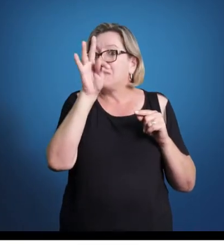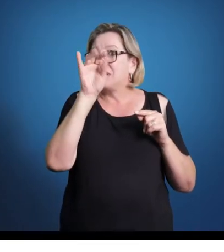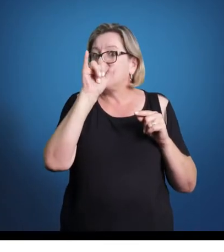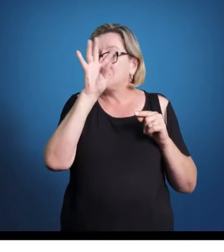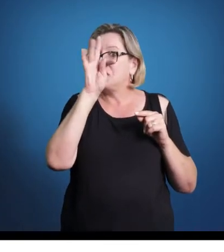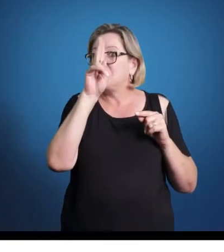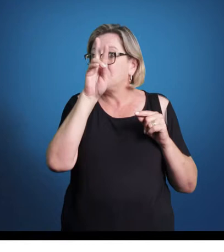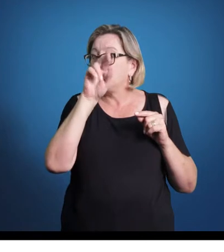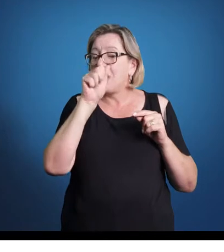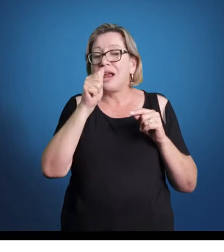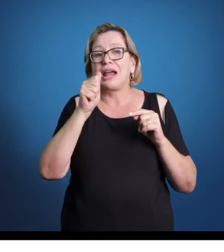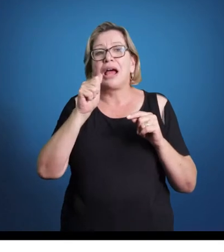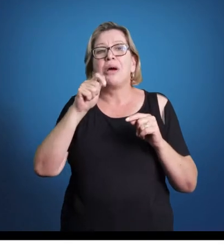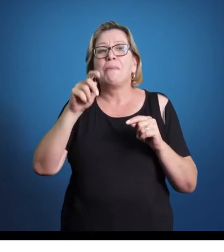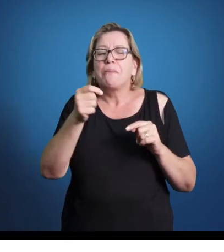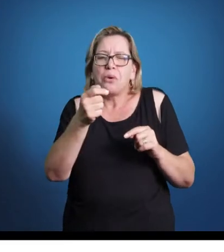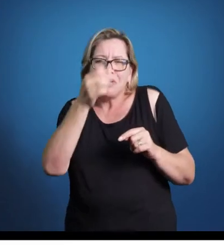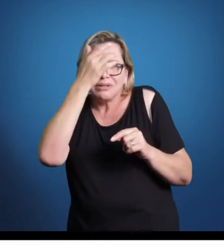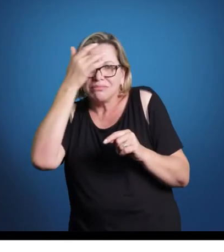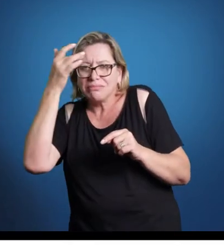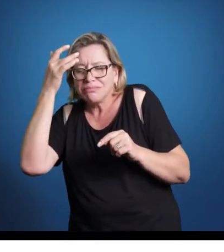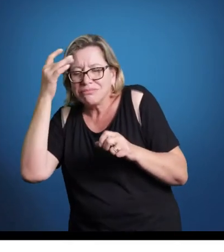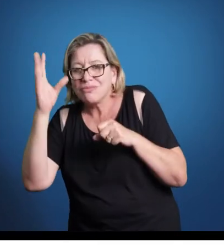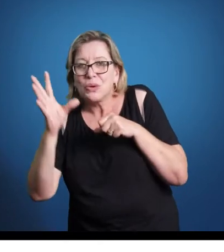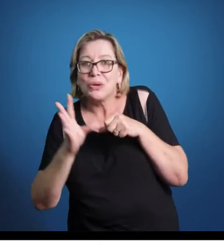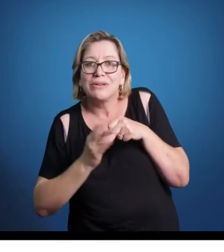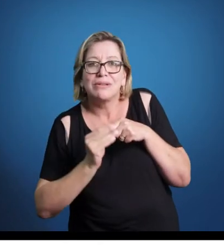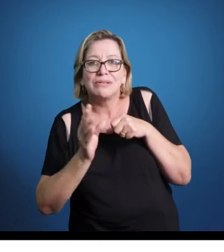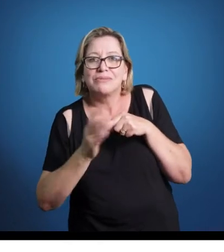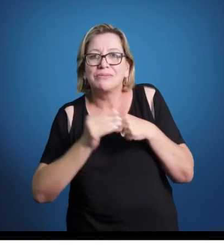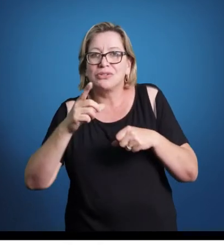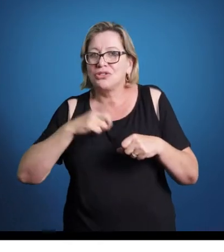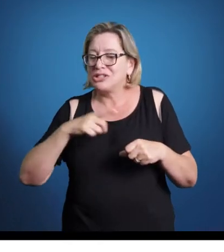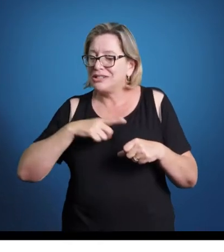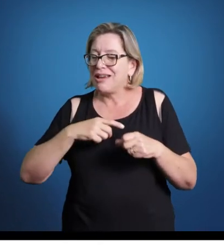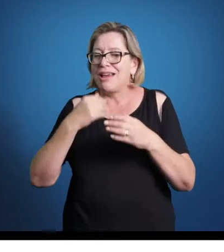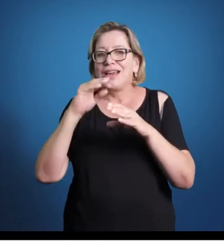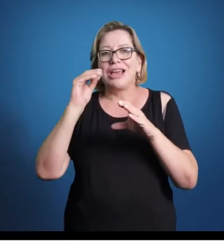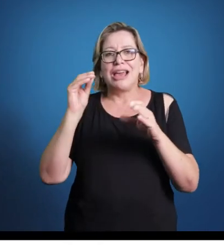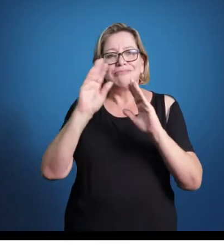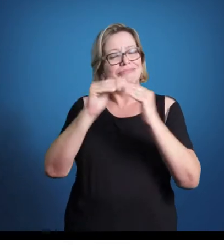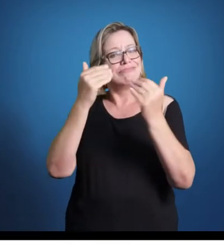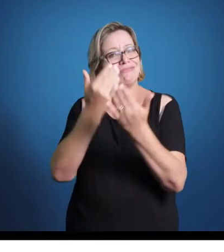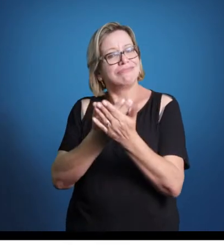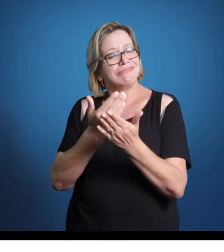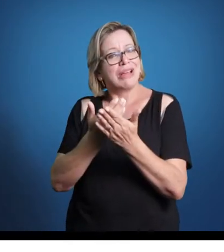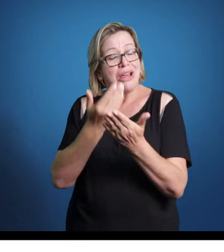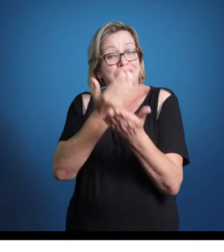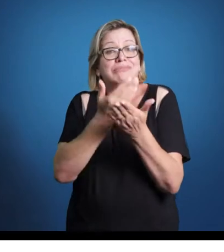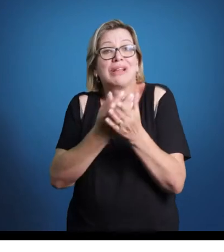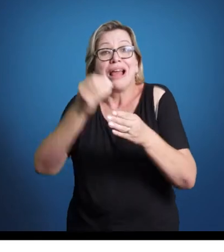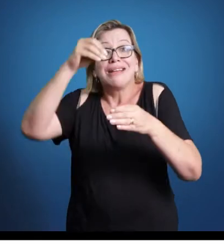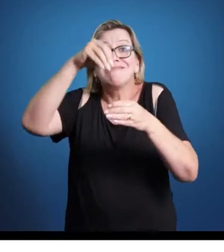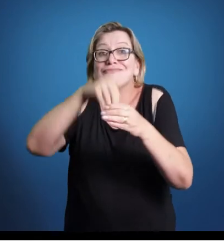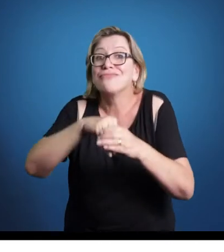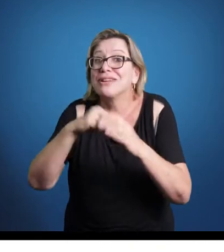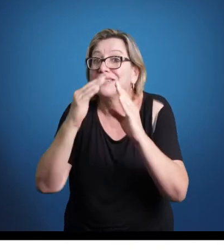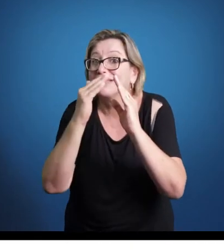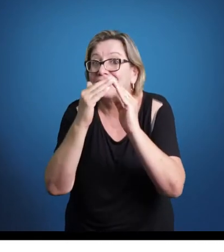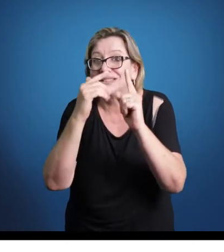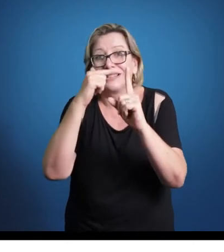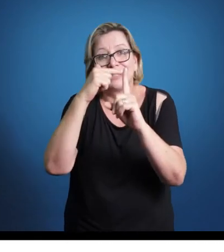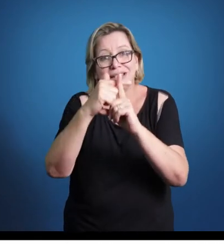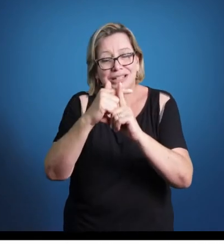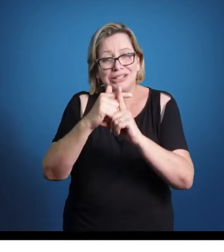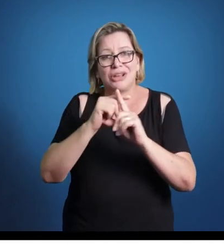população de maneira geral. Era algo que se aprendia, se estudava dentro das capelas, dentro da própria Igreja. Então, a maior